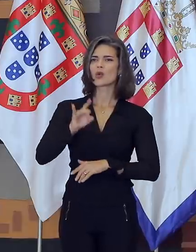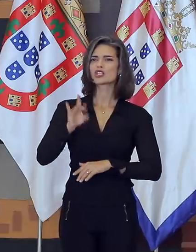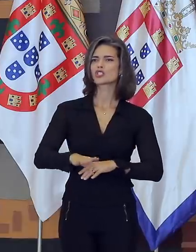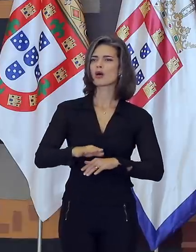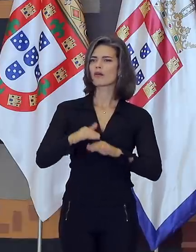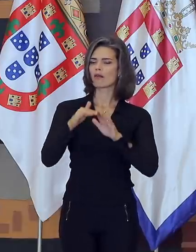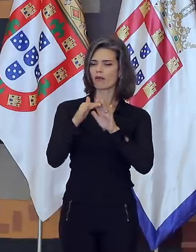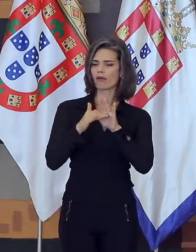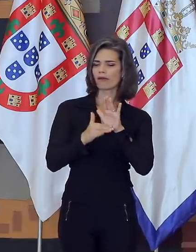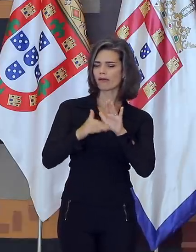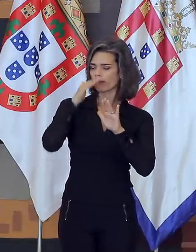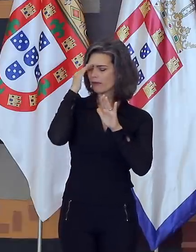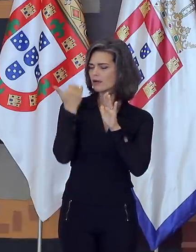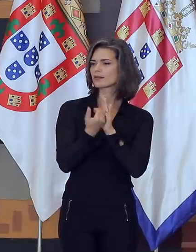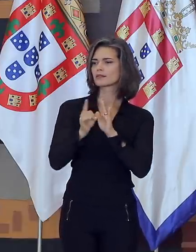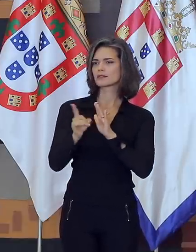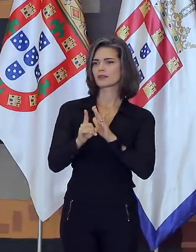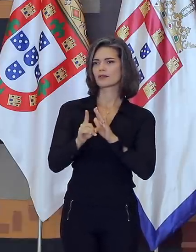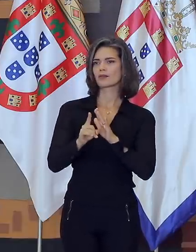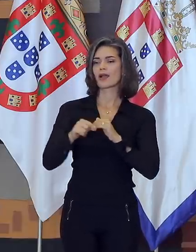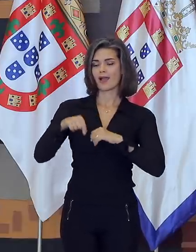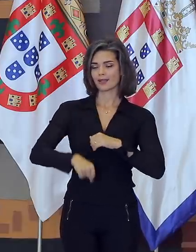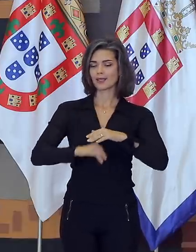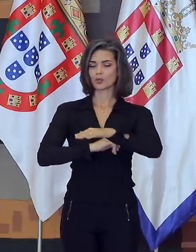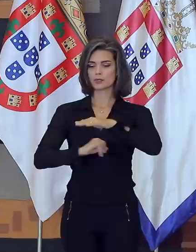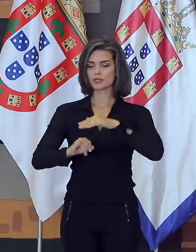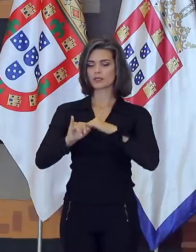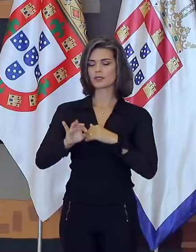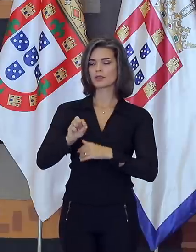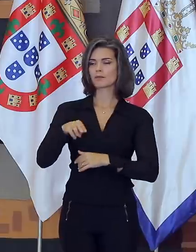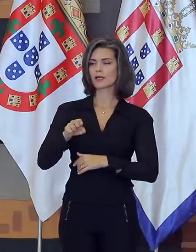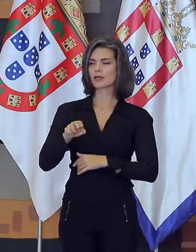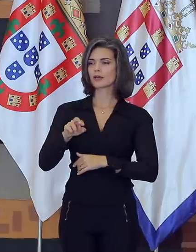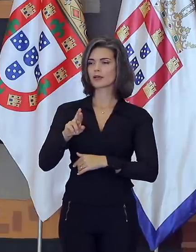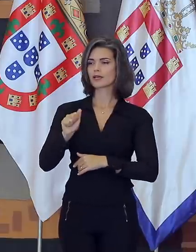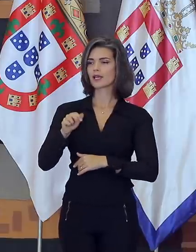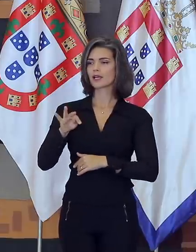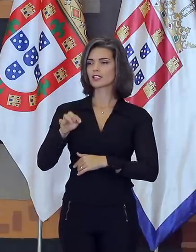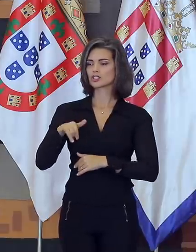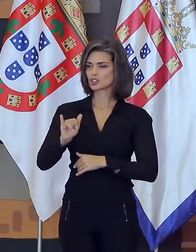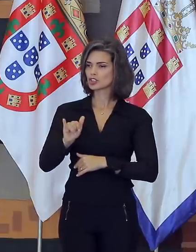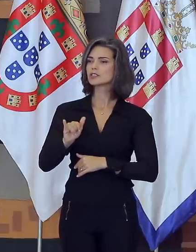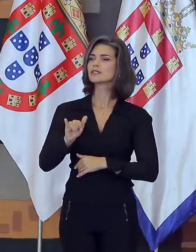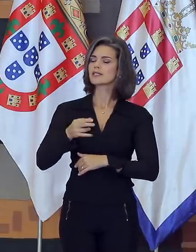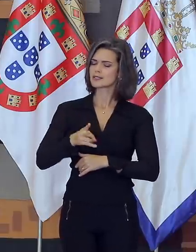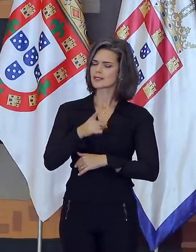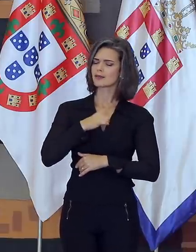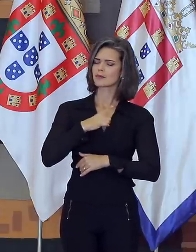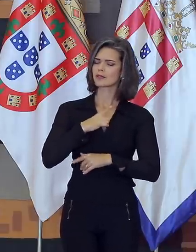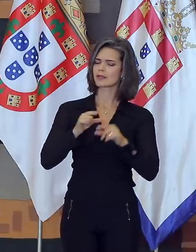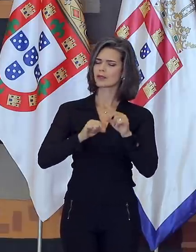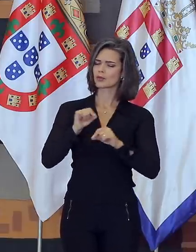protocolar, não em uma instituição que, como o Itamaraty, tem na qualidade dos quadros que a entregam, desde sempre,